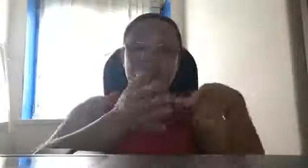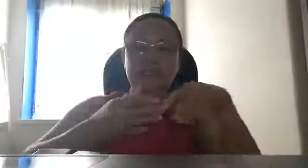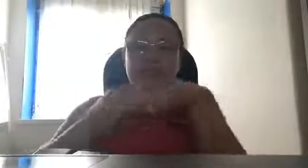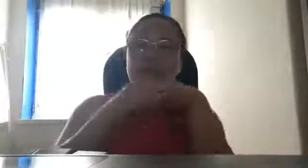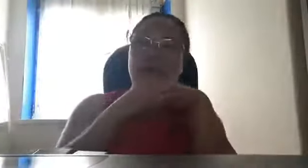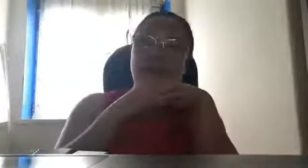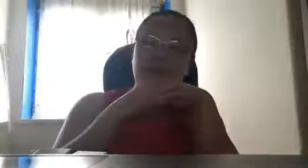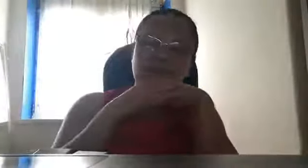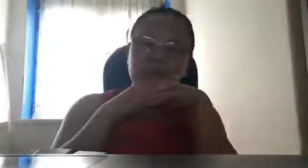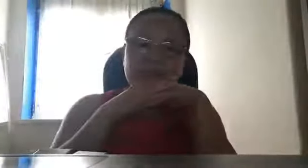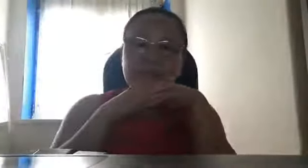Mindanao,